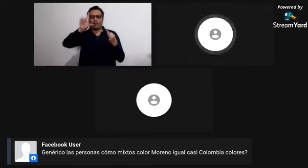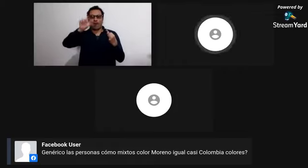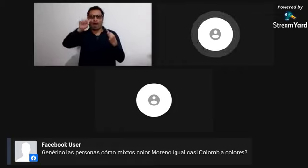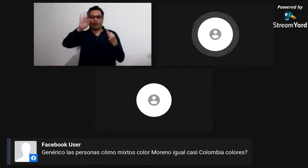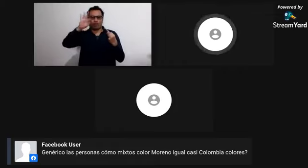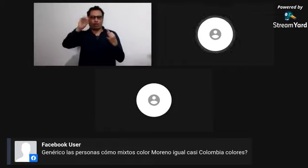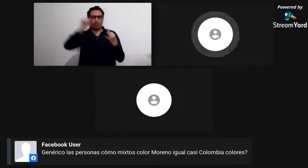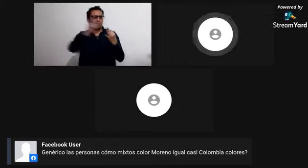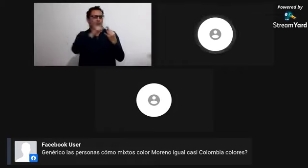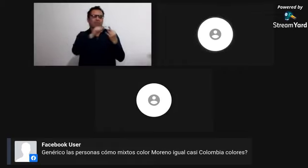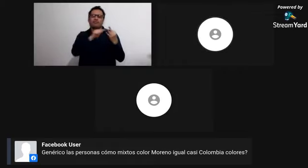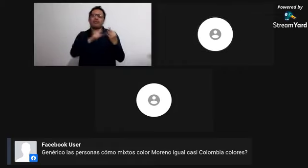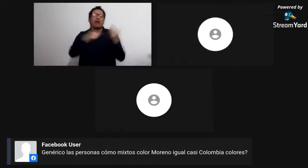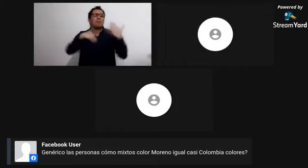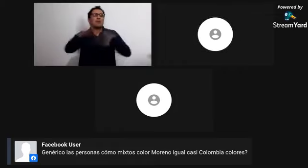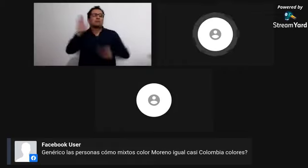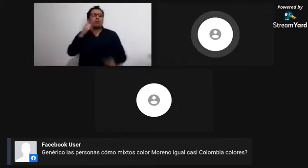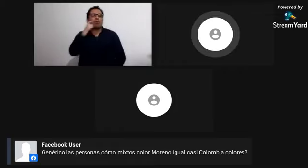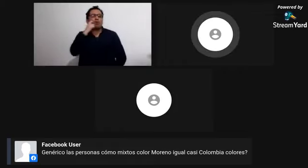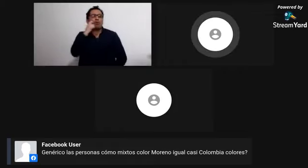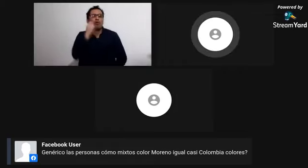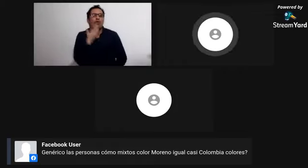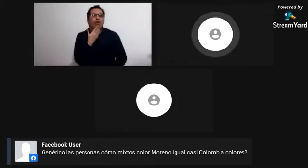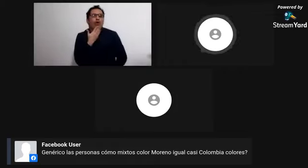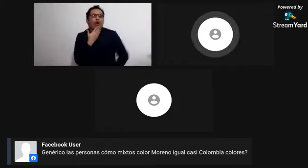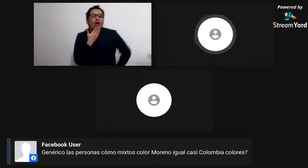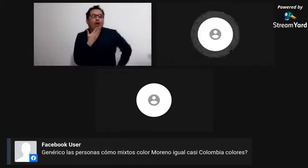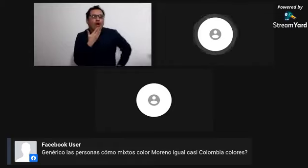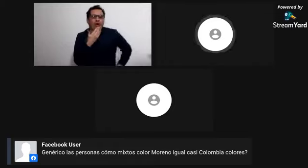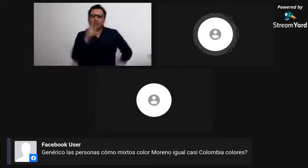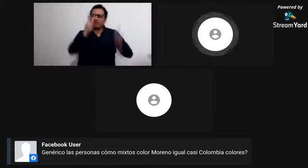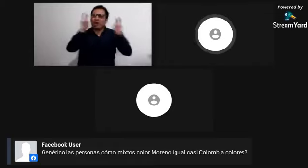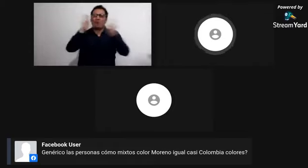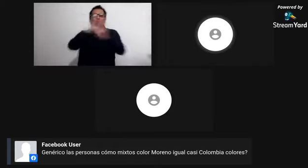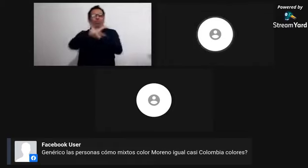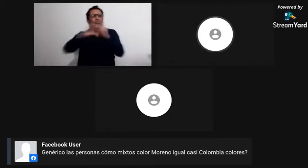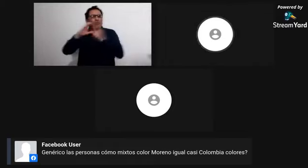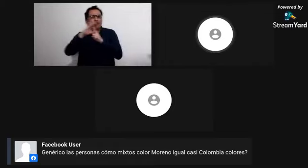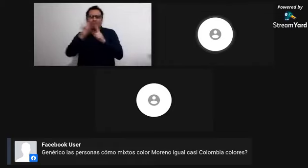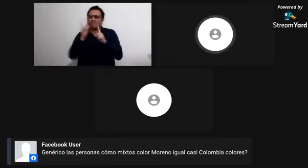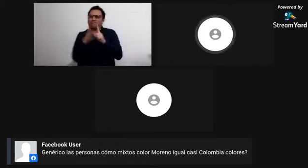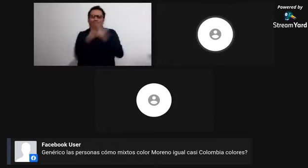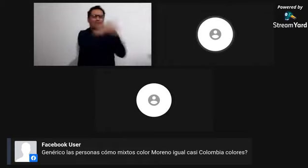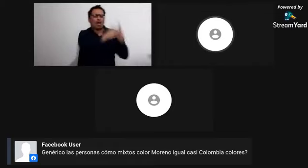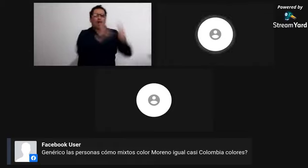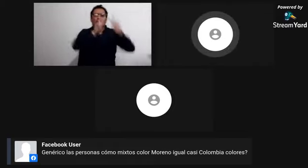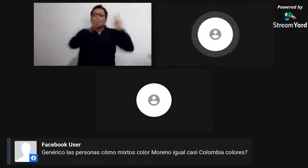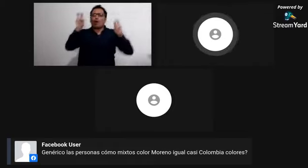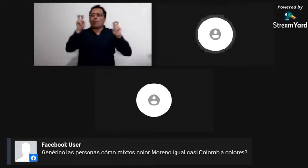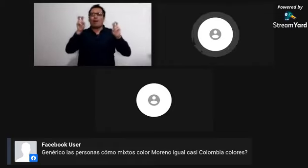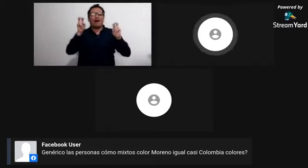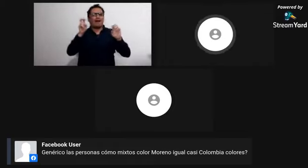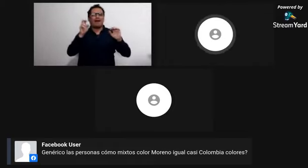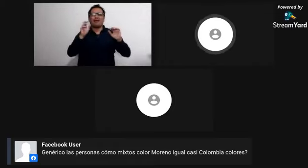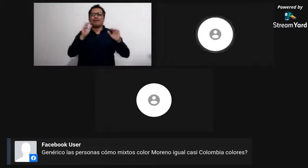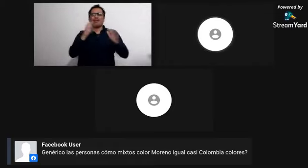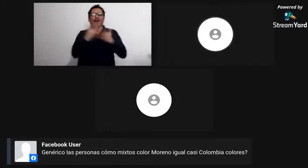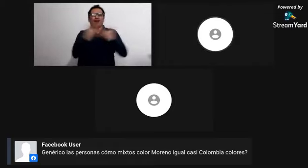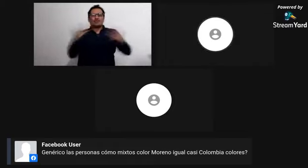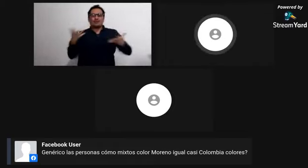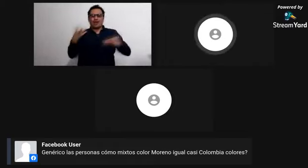en Colombia, hay unas diferentes características. Entonces, hablamos de mulatos,